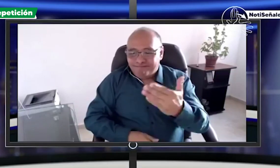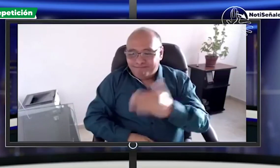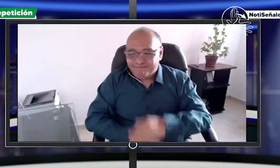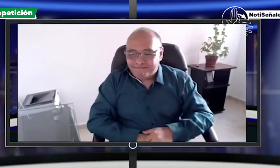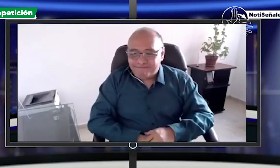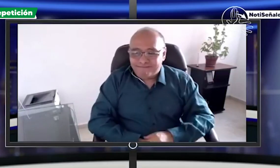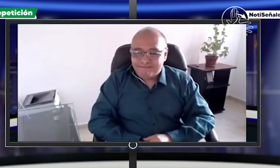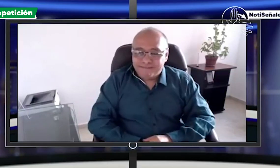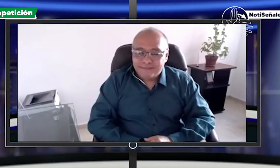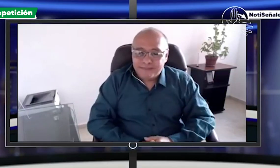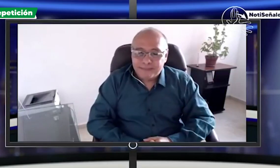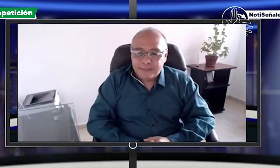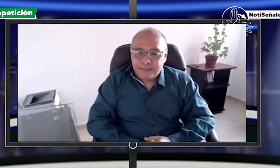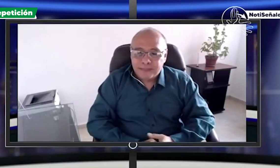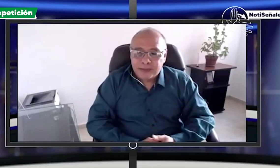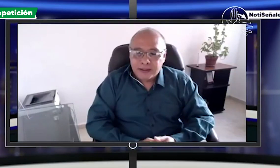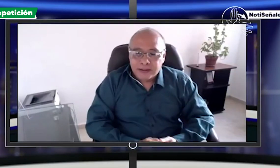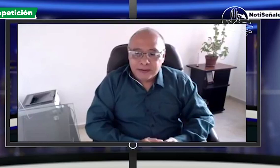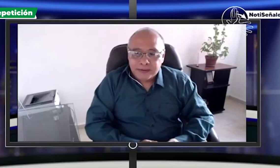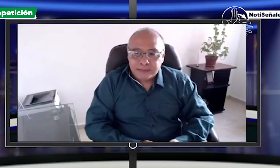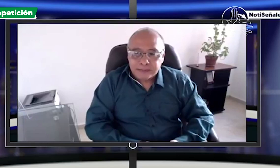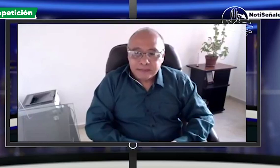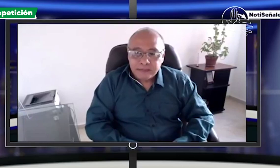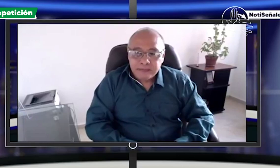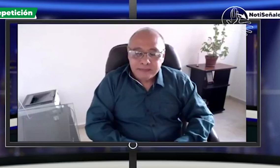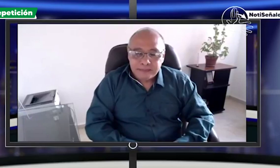y las constancias de esta clase de situaciones muchas gracias